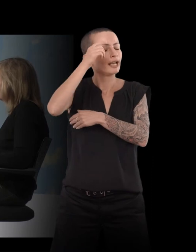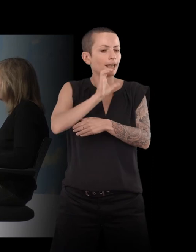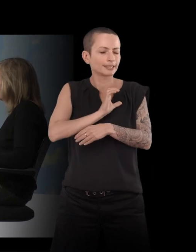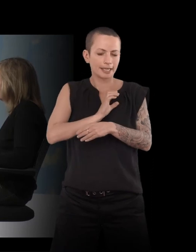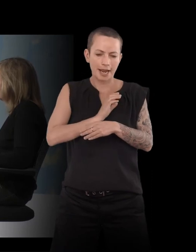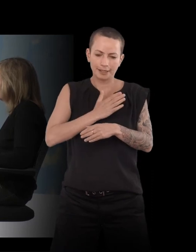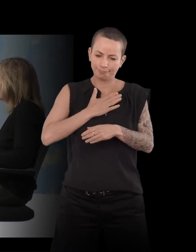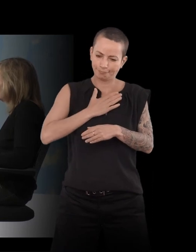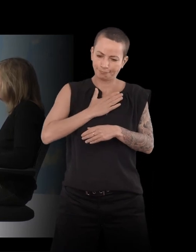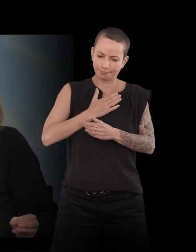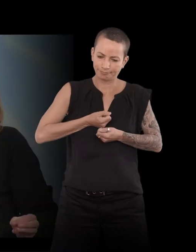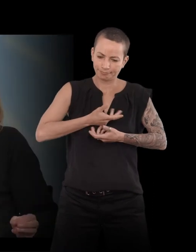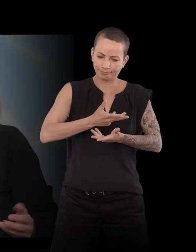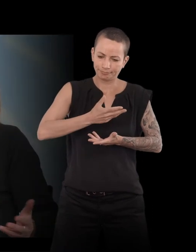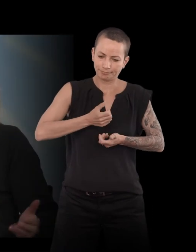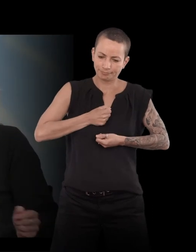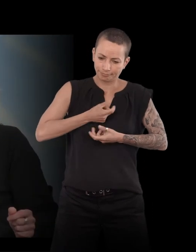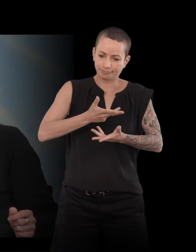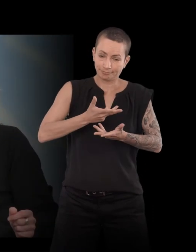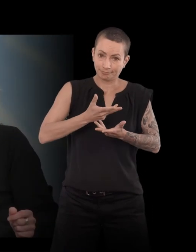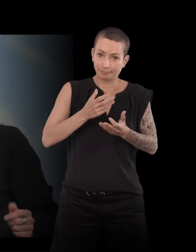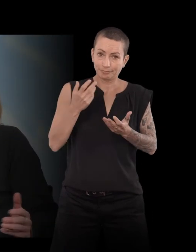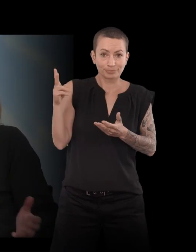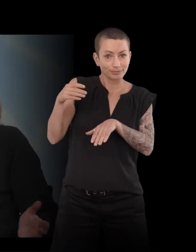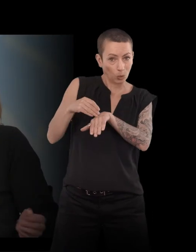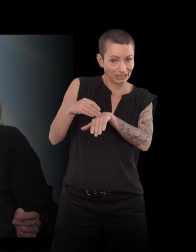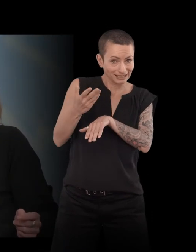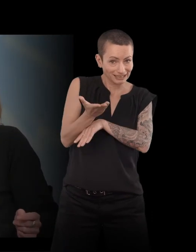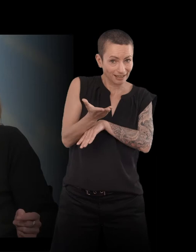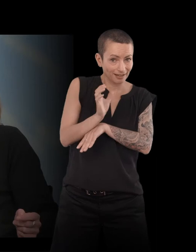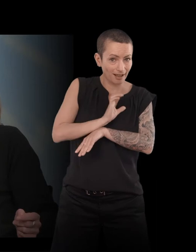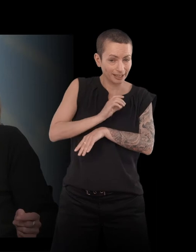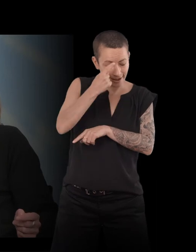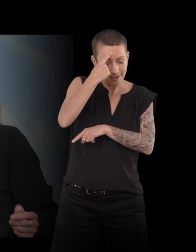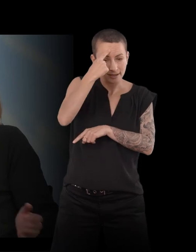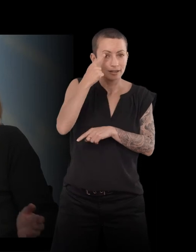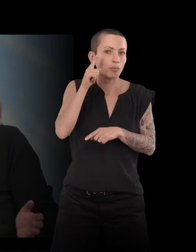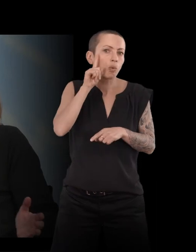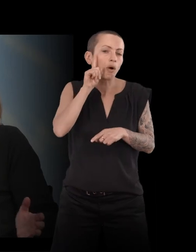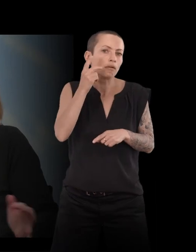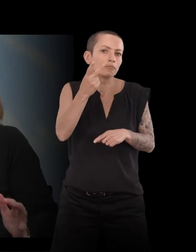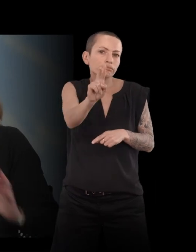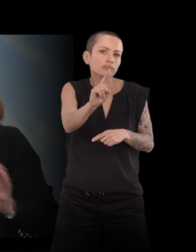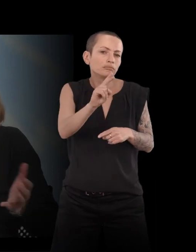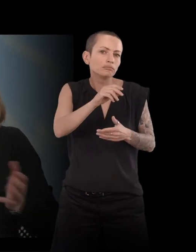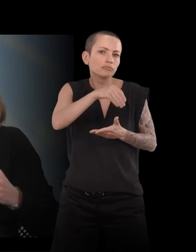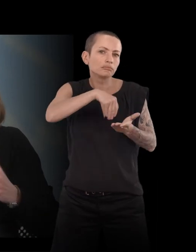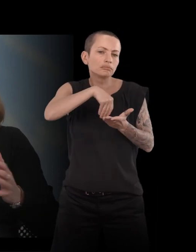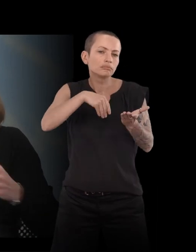Ce conseil qu vous a donné ? Parce que vous écrivez vraiment... C'est pour ça que je parlais de votre voix qui se